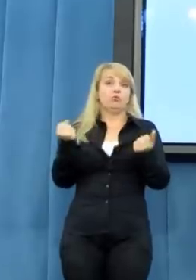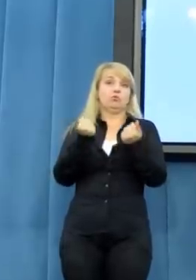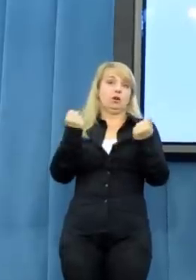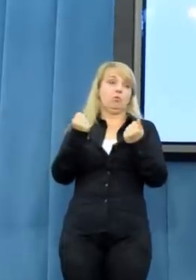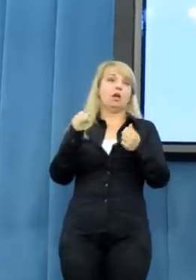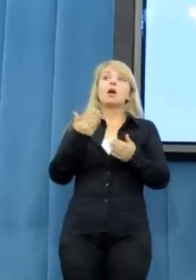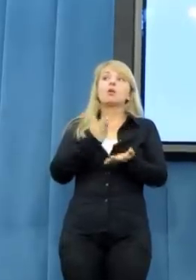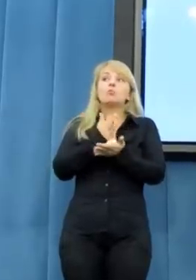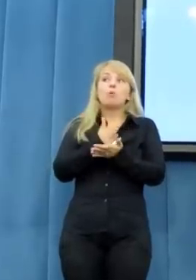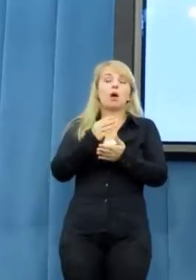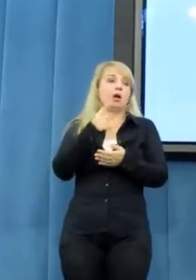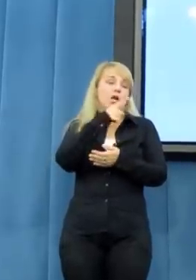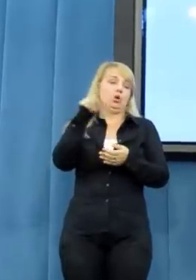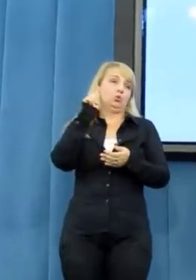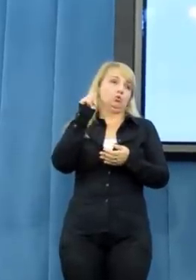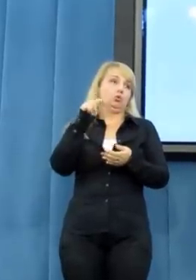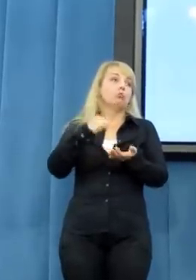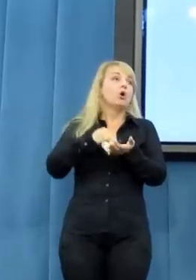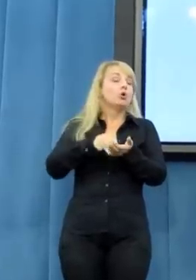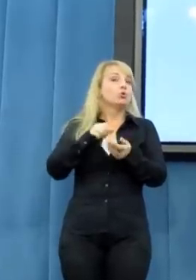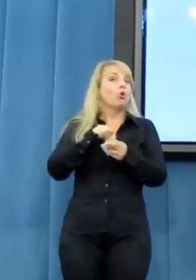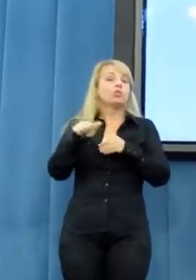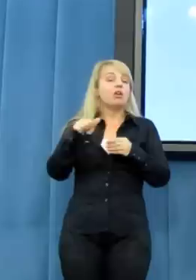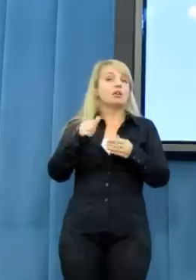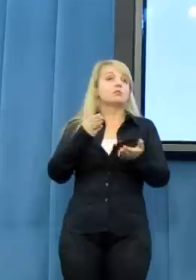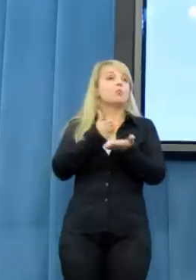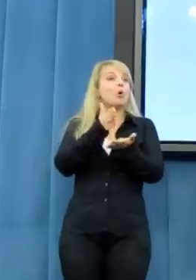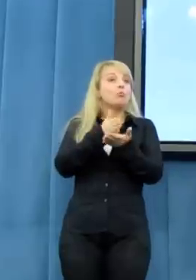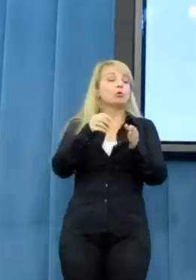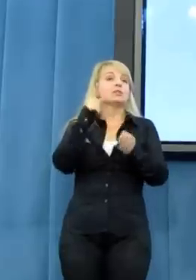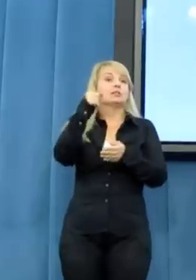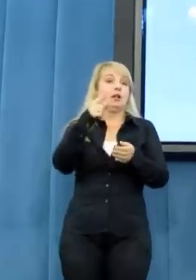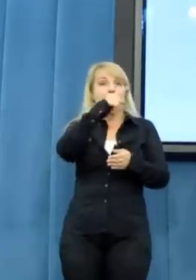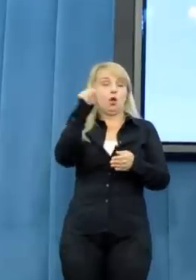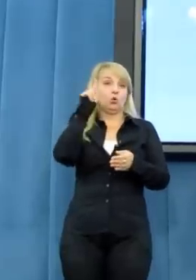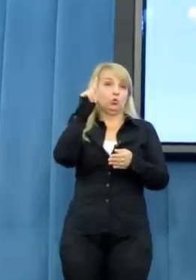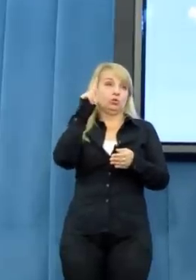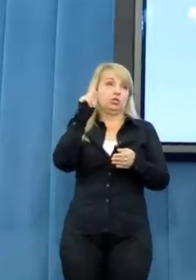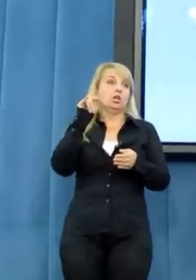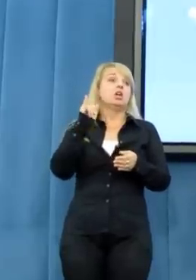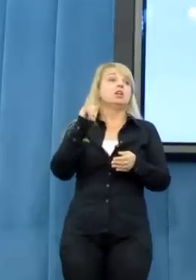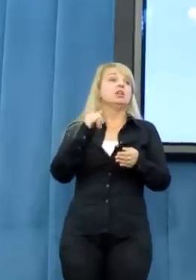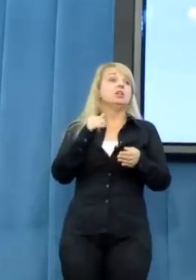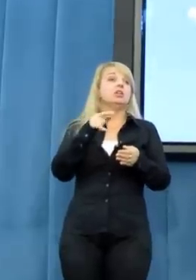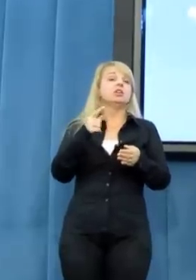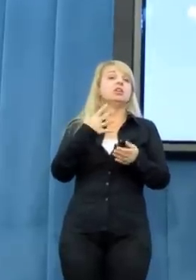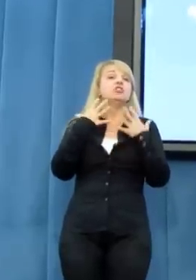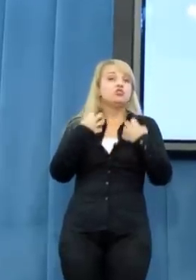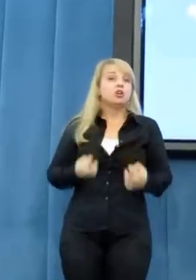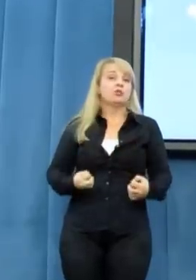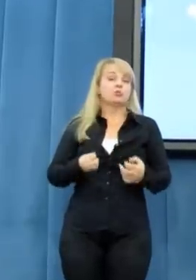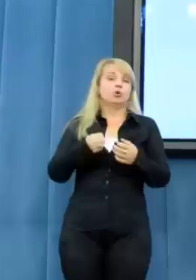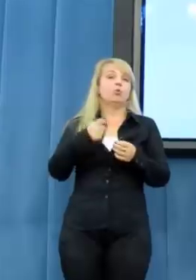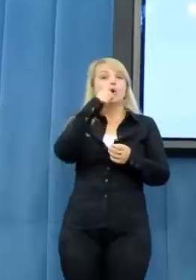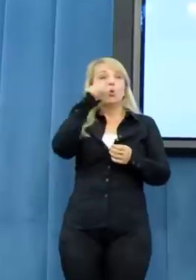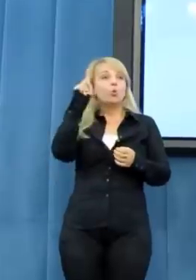że ono jest wymierzone nie w tych, w których powinno i cierpią właśnie